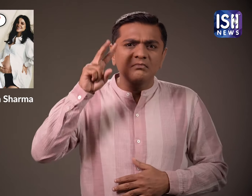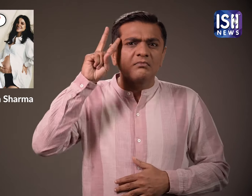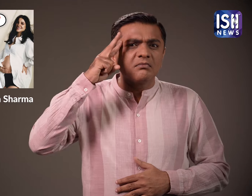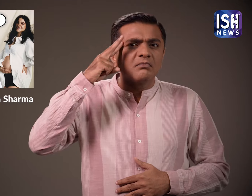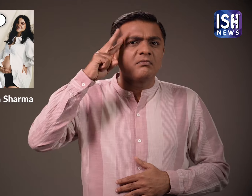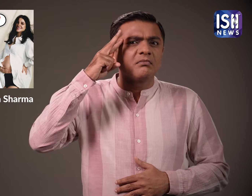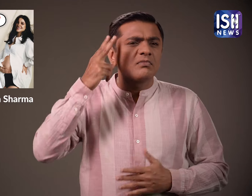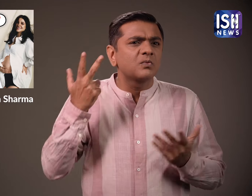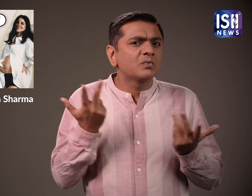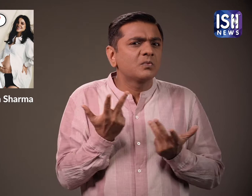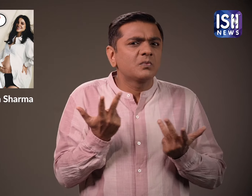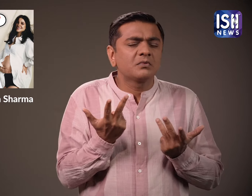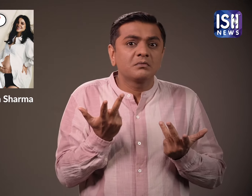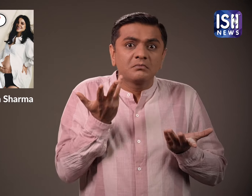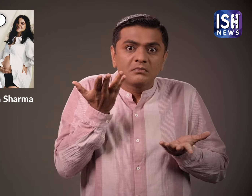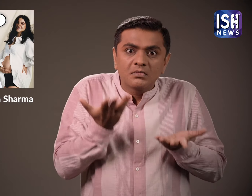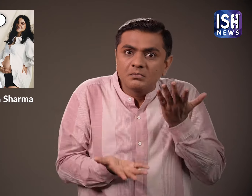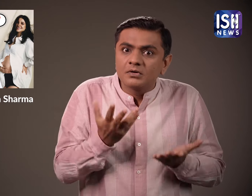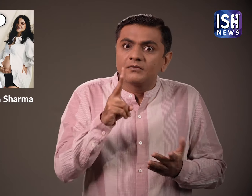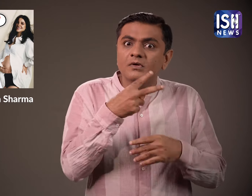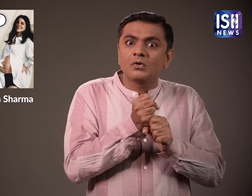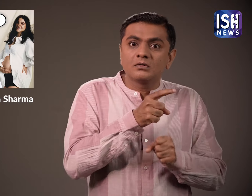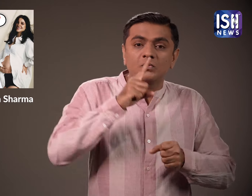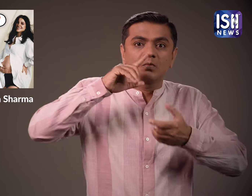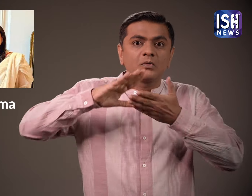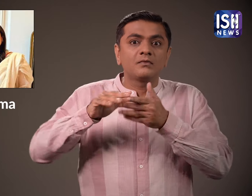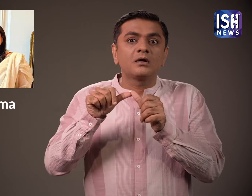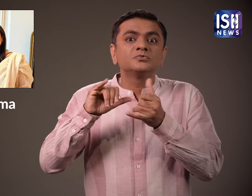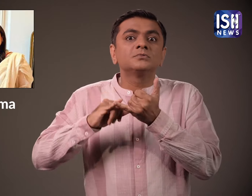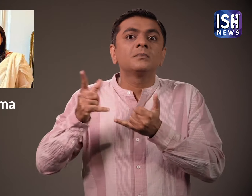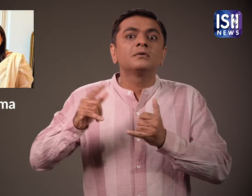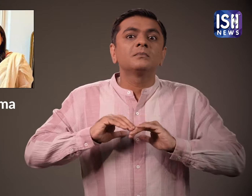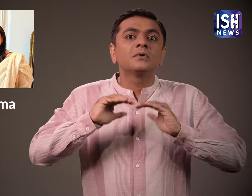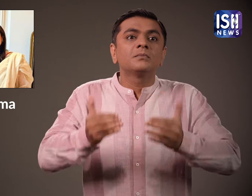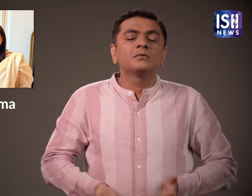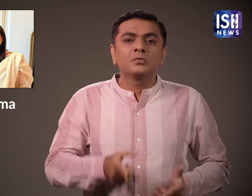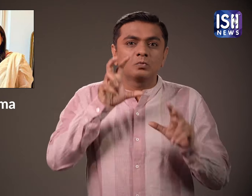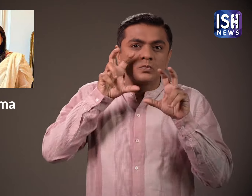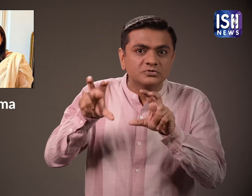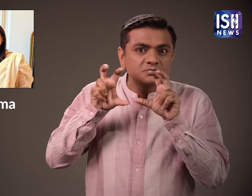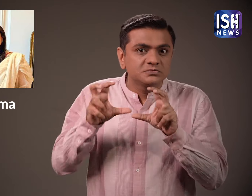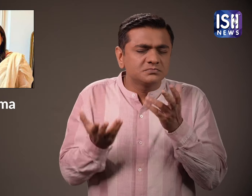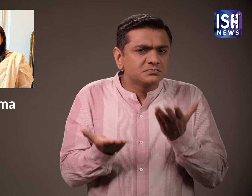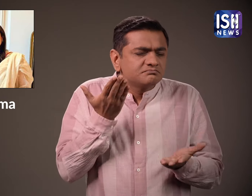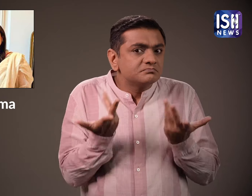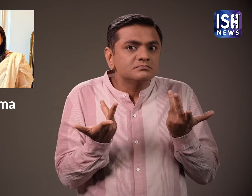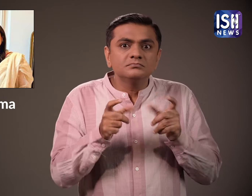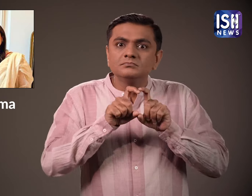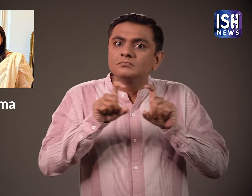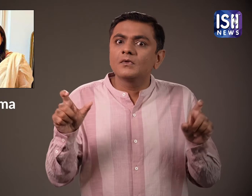ऐसी अफवाएं थी कि वो और अनुष्का शर्मा अपने दूसरे बज्जे की उमीद कर रहे है और खोली अनुष्का की देख भाल के